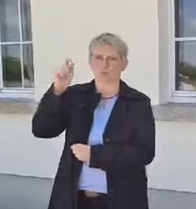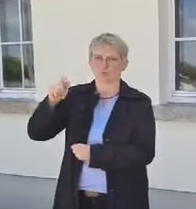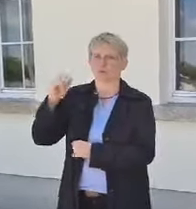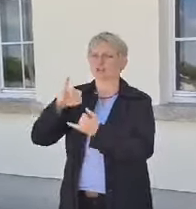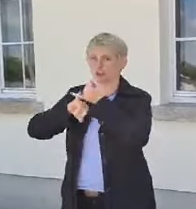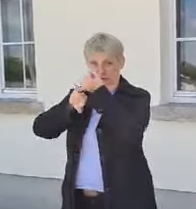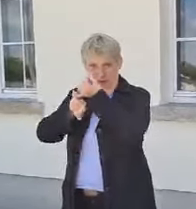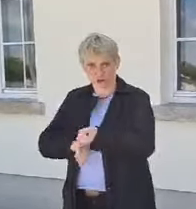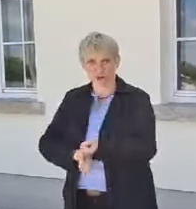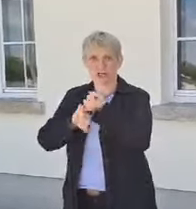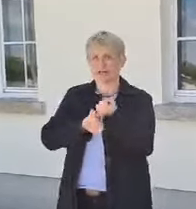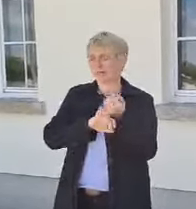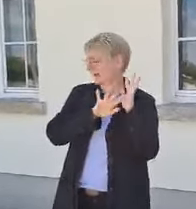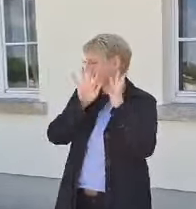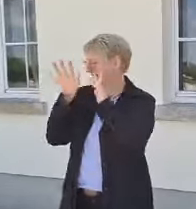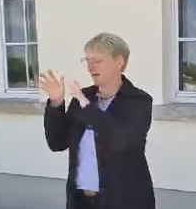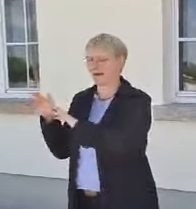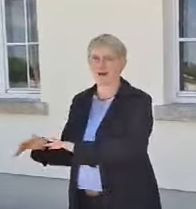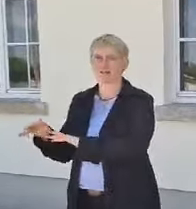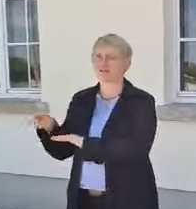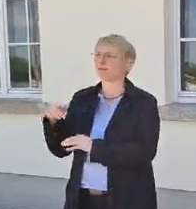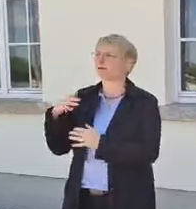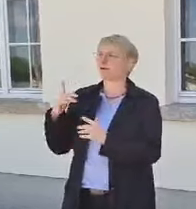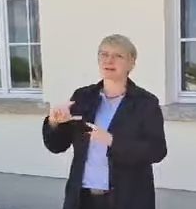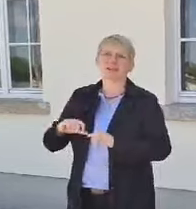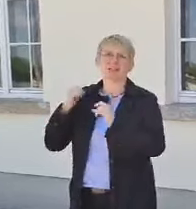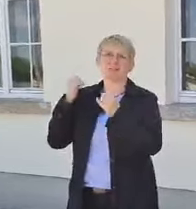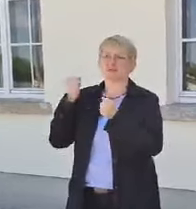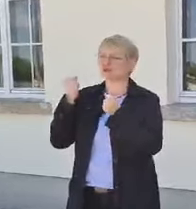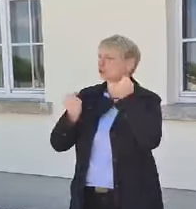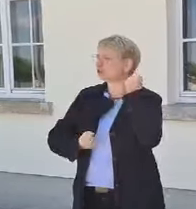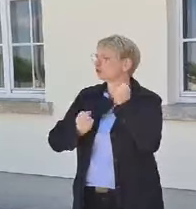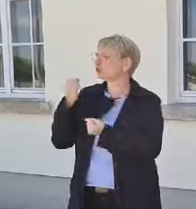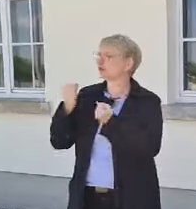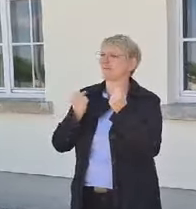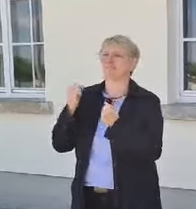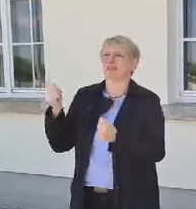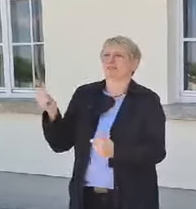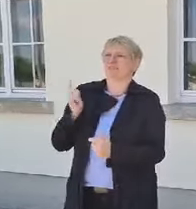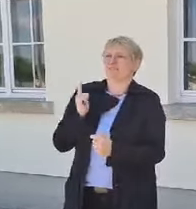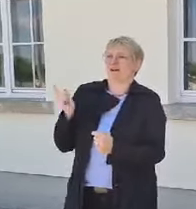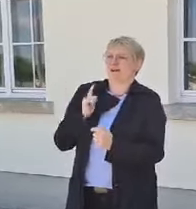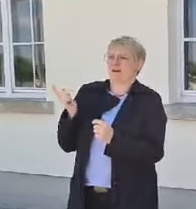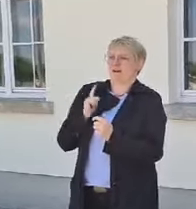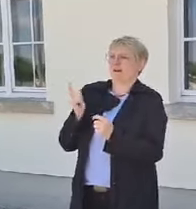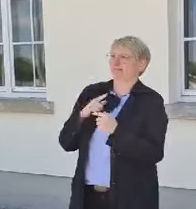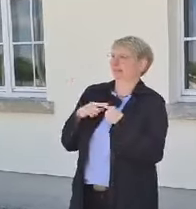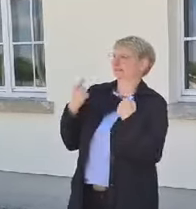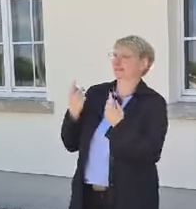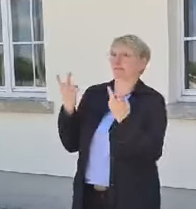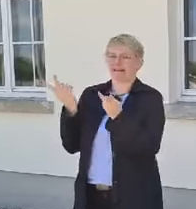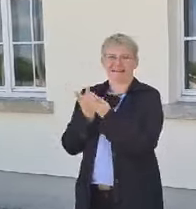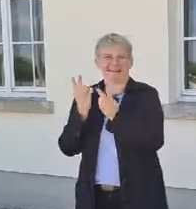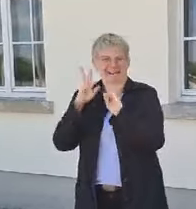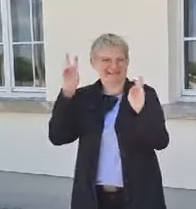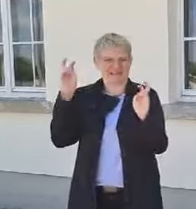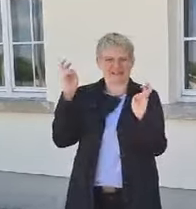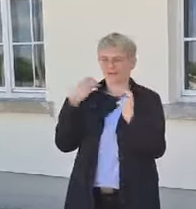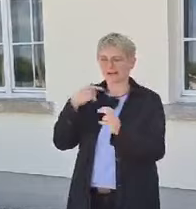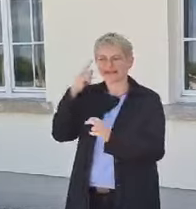kamen. Und das Leben war wirklich schwierig. Also viele haben es gesehen wie eine Art Wartezimmer, dachten, es geht dann eh weiter. Und es